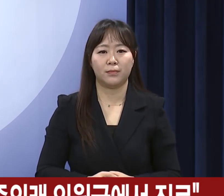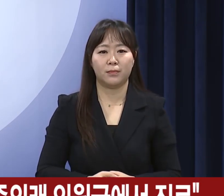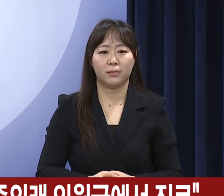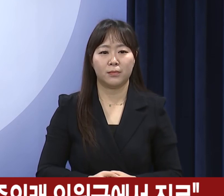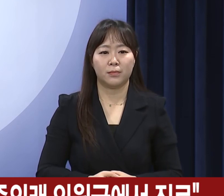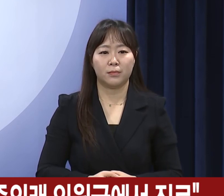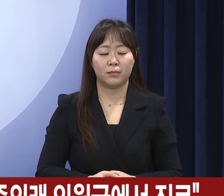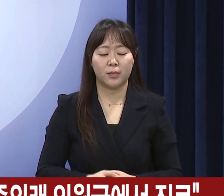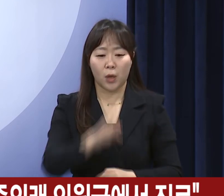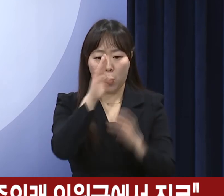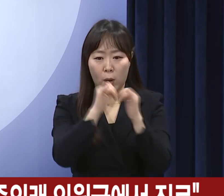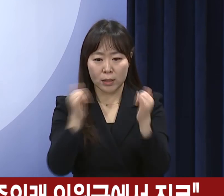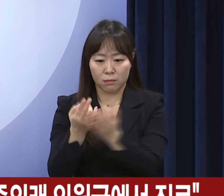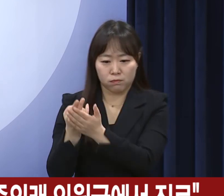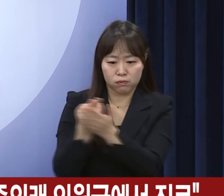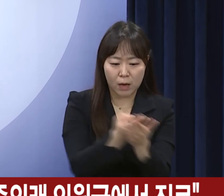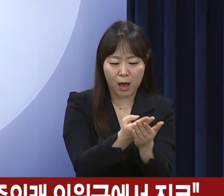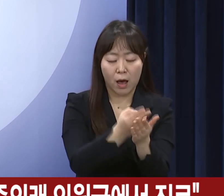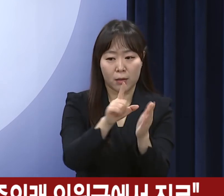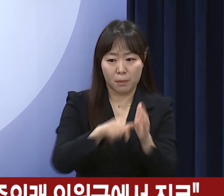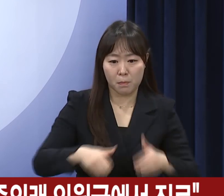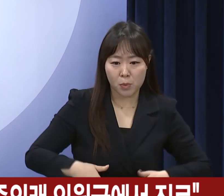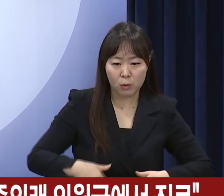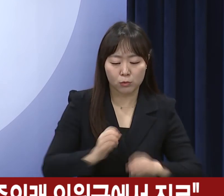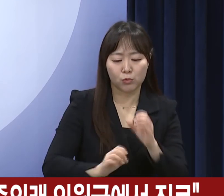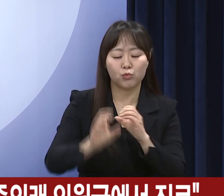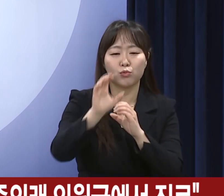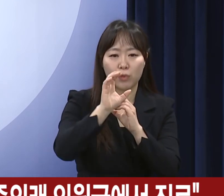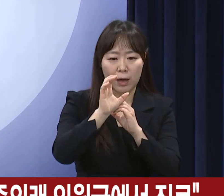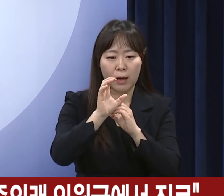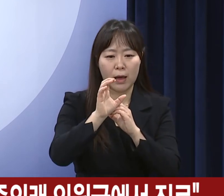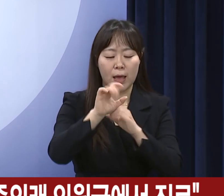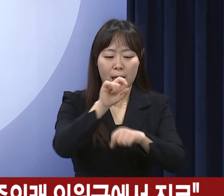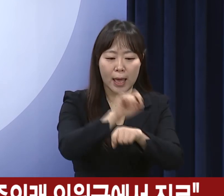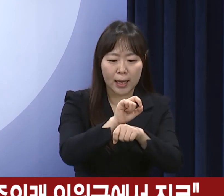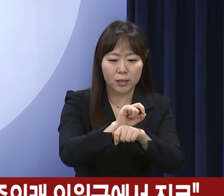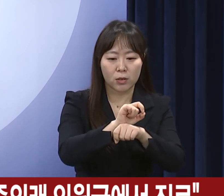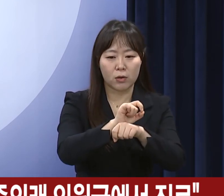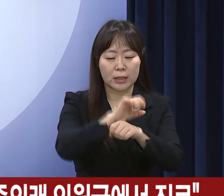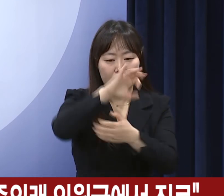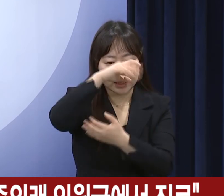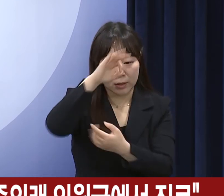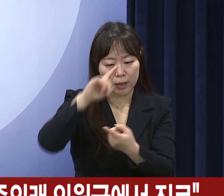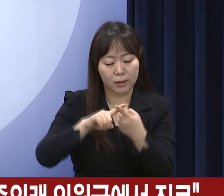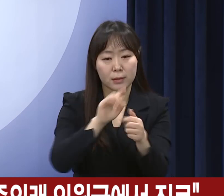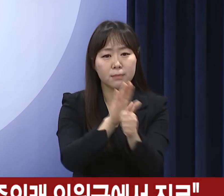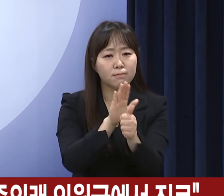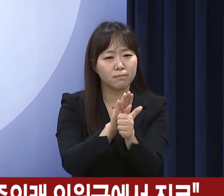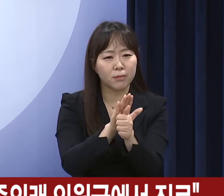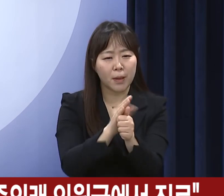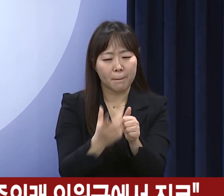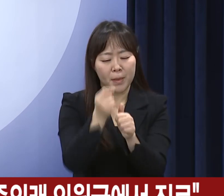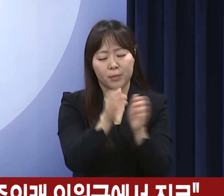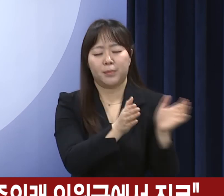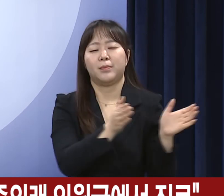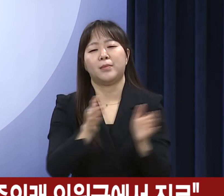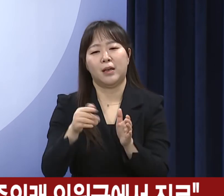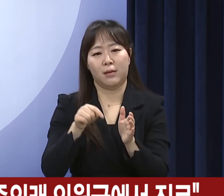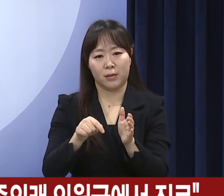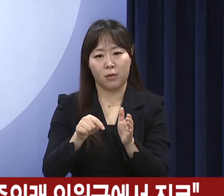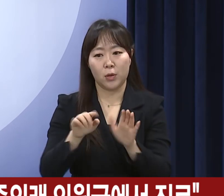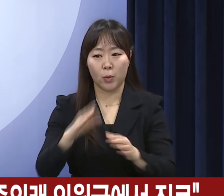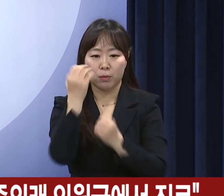원활한 환자 이송 전원에 필요한 추가적인 행재정적 지원 방안을 조속히 마련하여